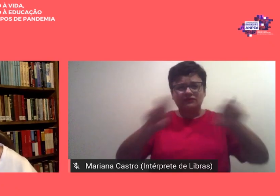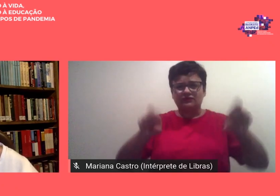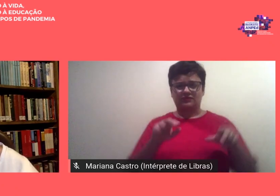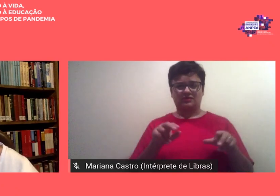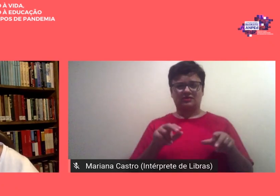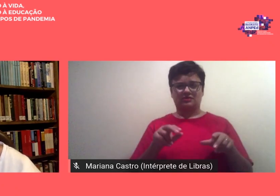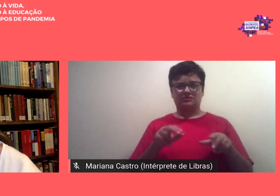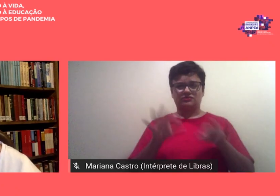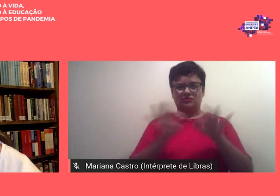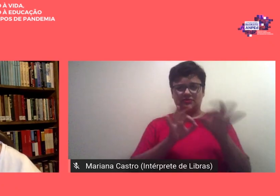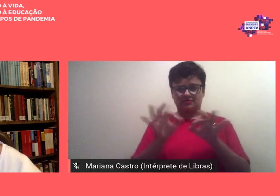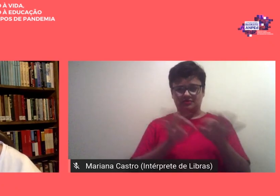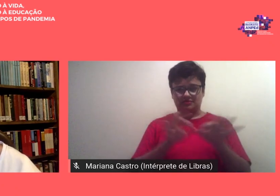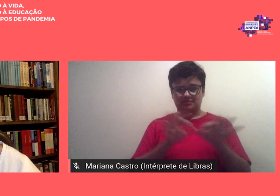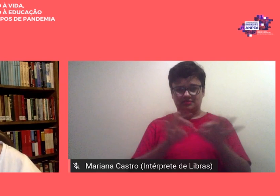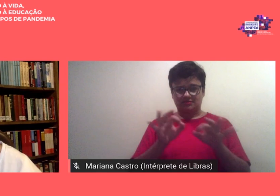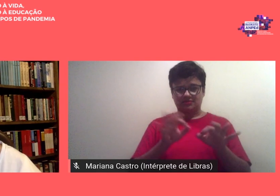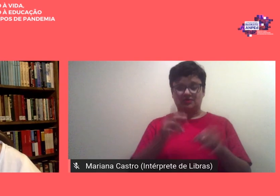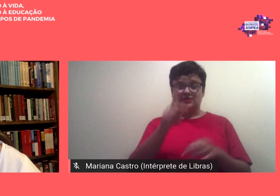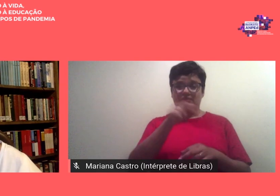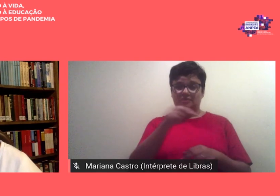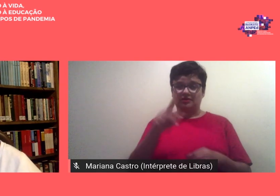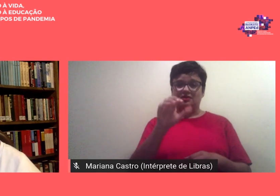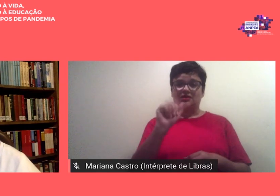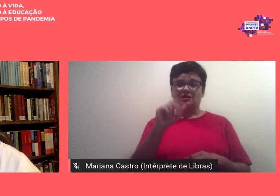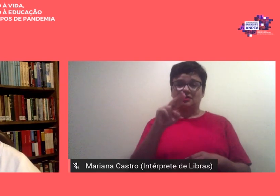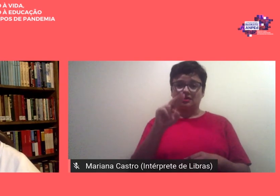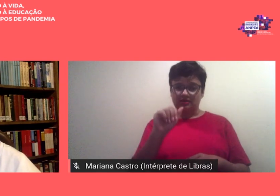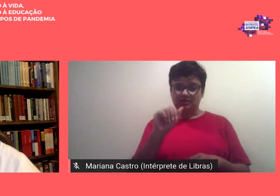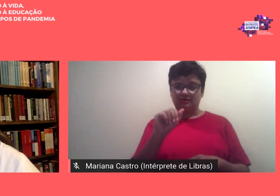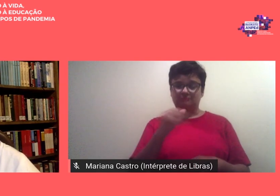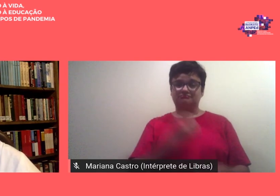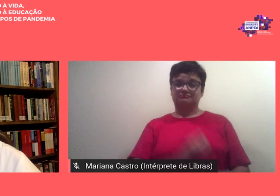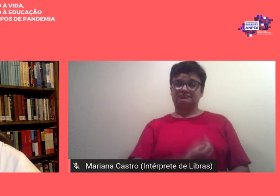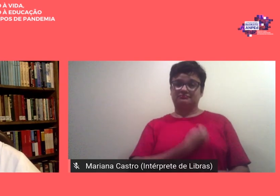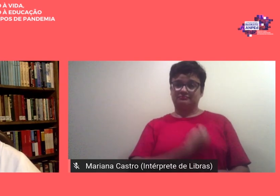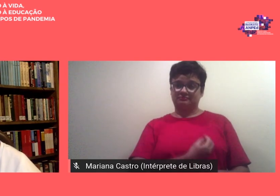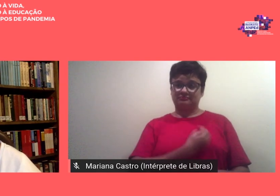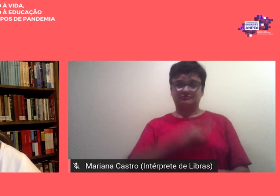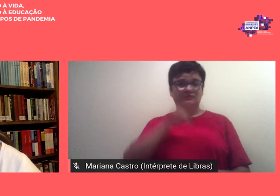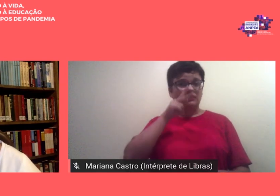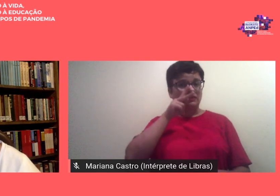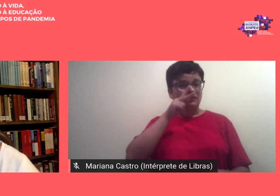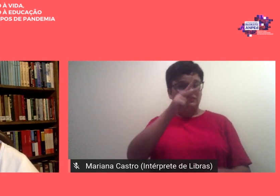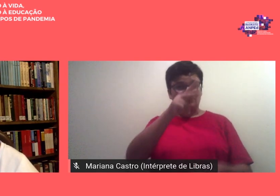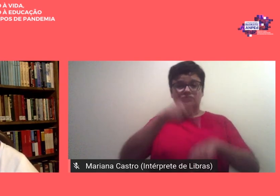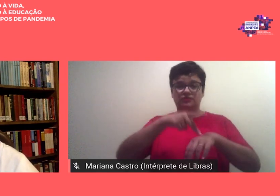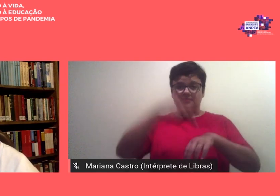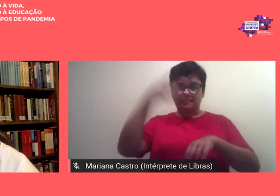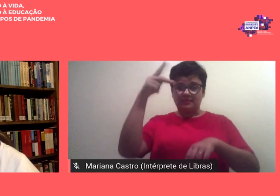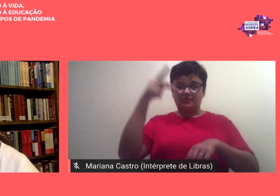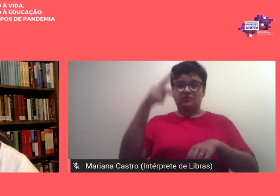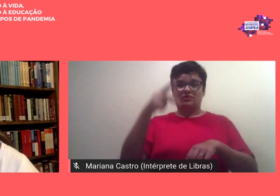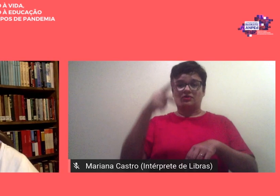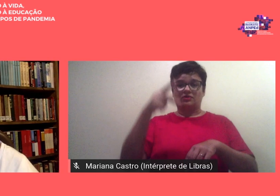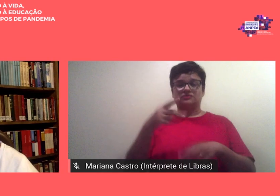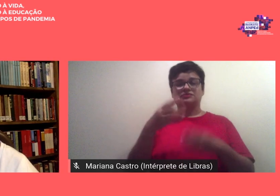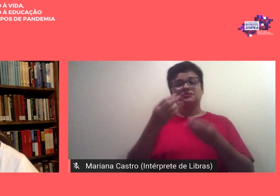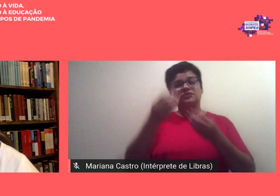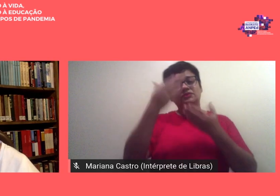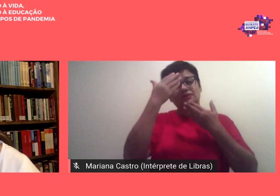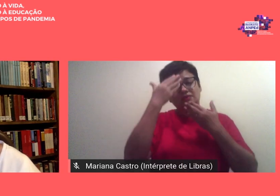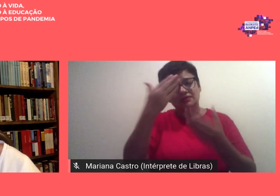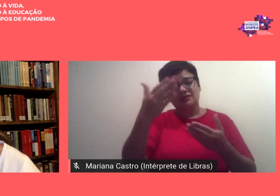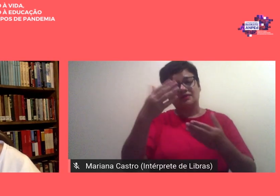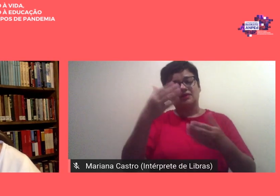organização também professora Ana destacou a presença forte dos pós-graduandos nós queremos muito agradecer